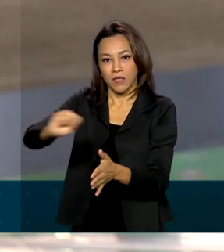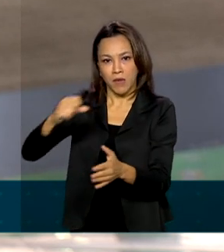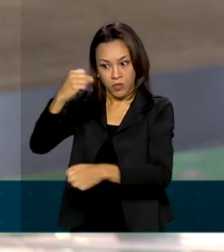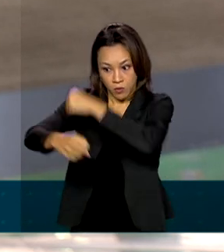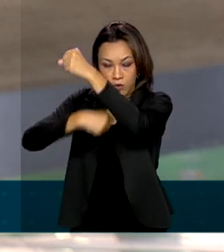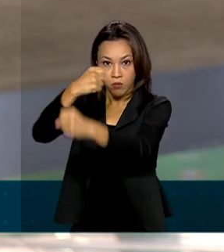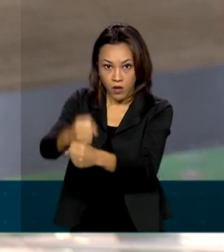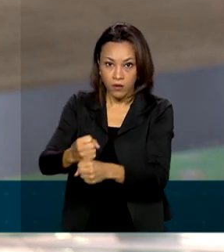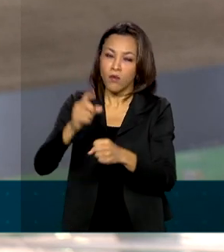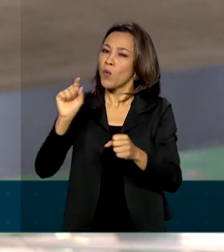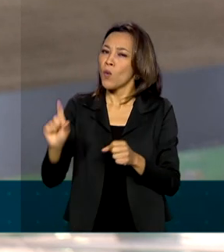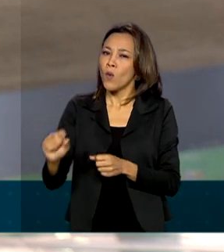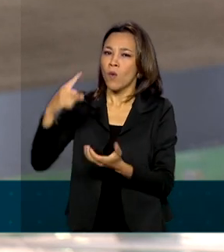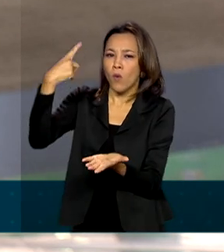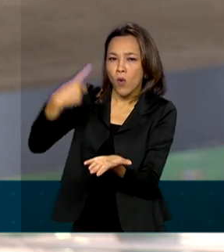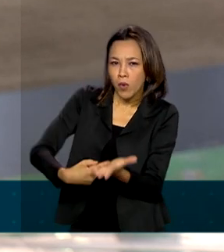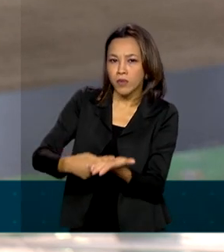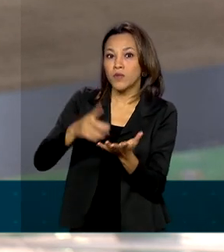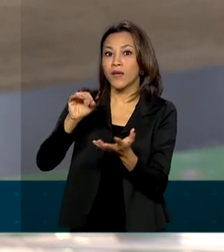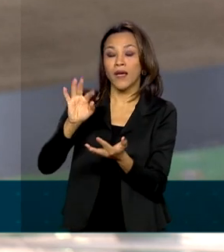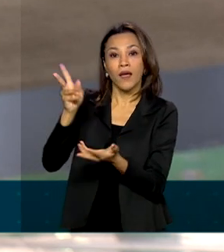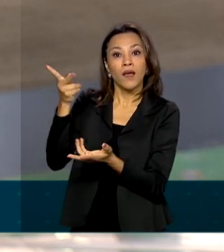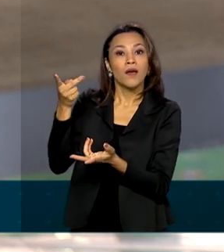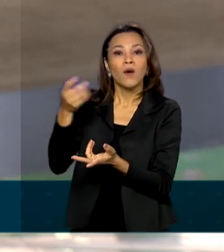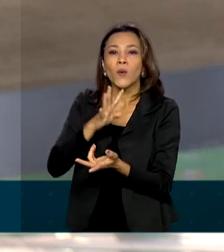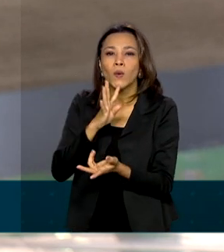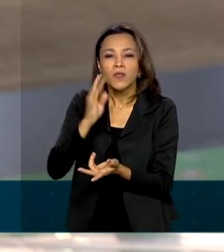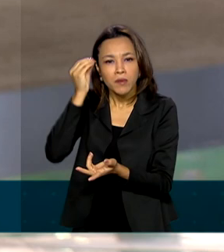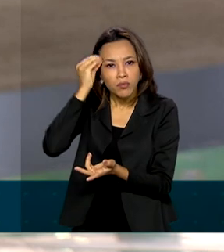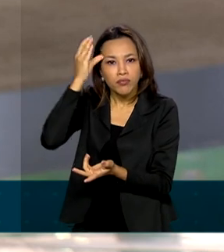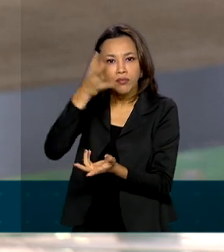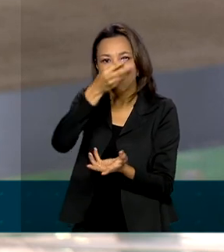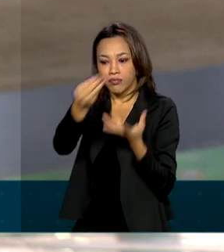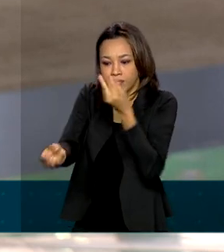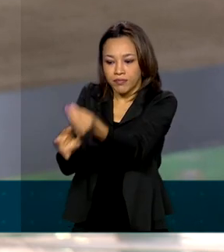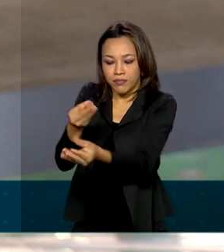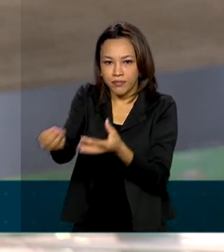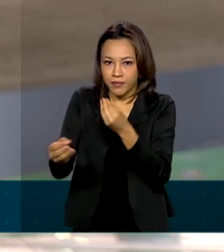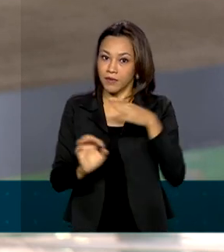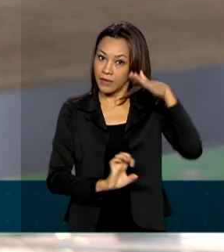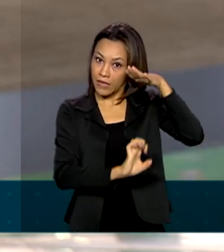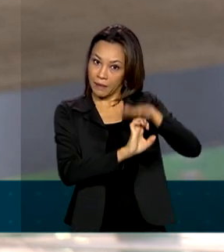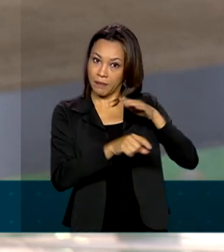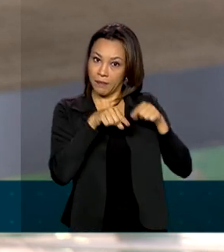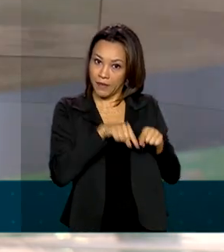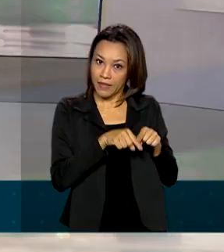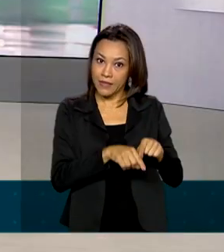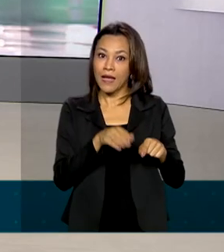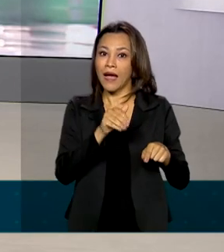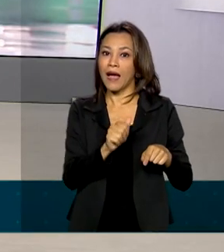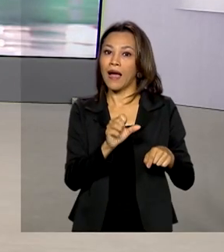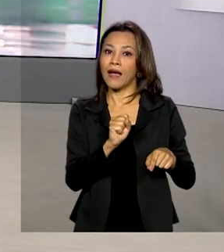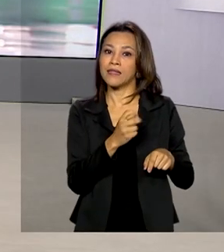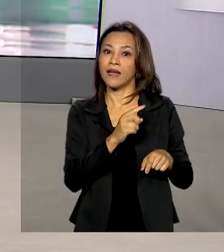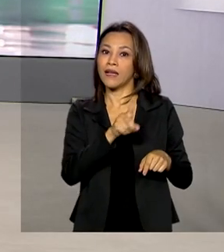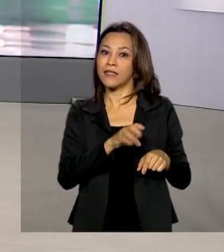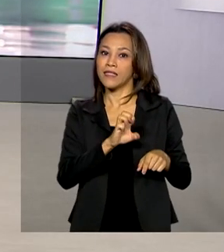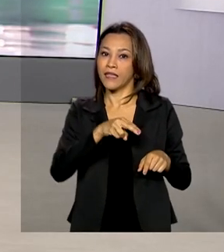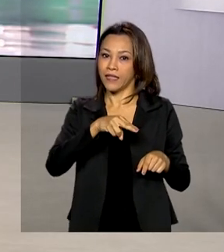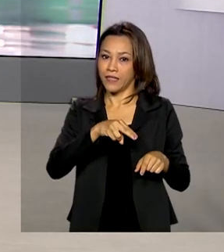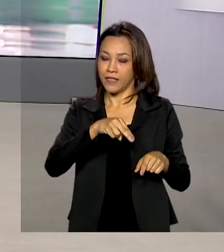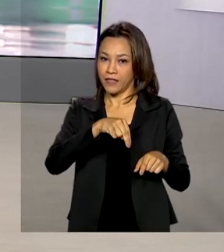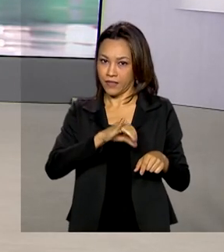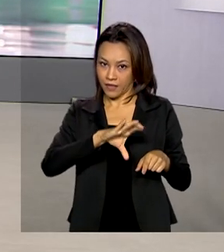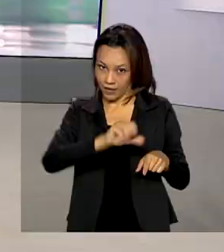partir de um acordo que prevê transferência de tecnologia entre a Fiocruz e a AstraZeneca. Renata? Obrigada, Márcia, pelas suas